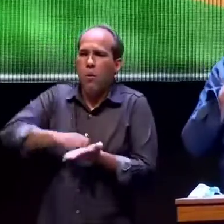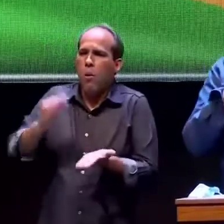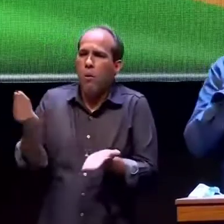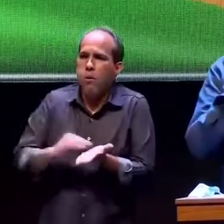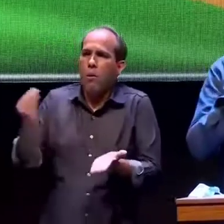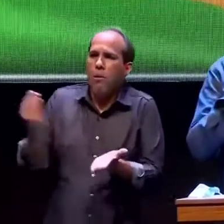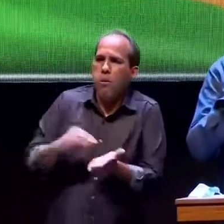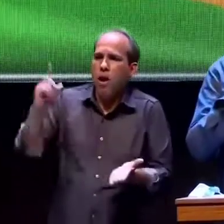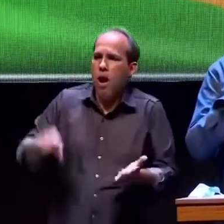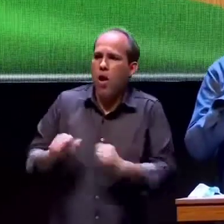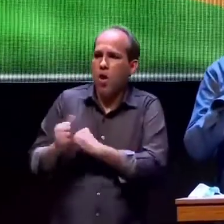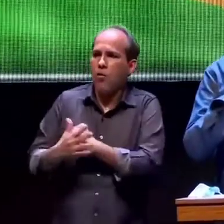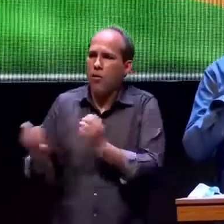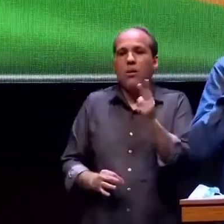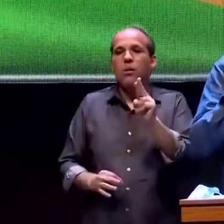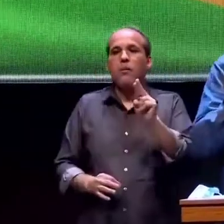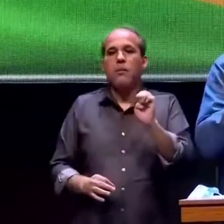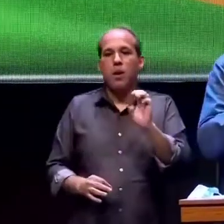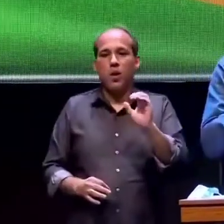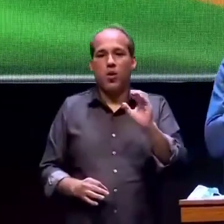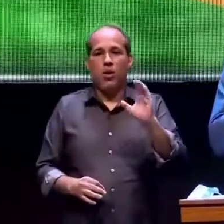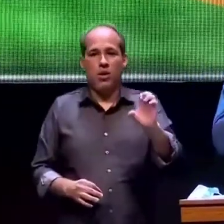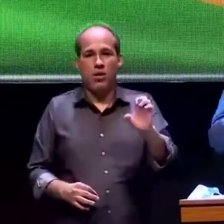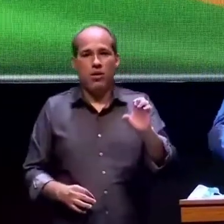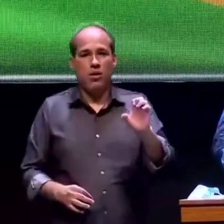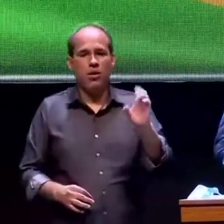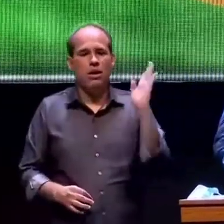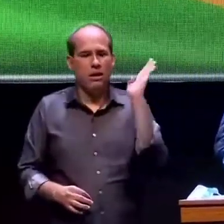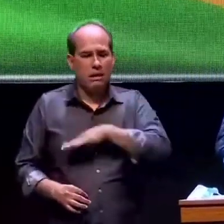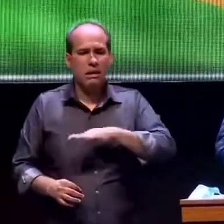casos de Covid mas meus senhores